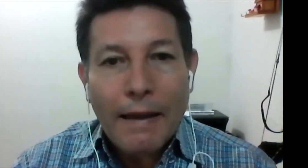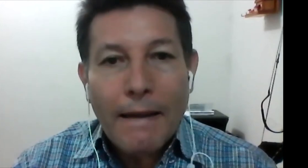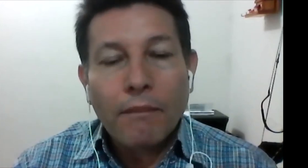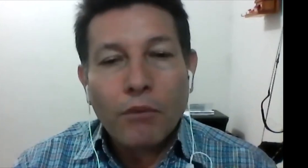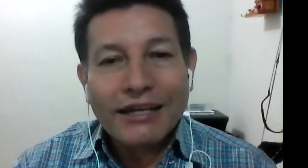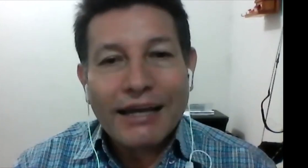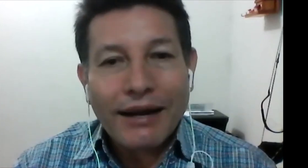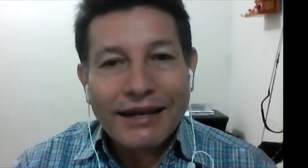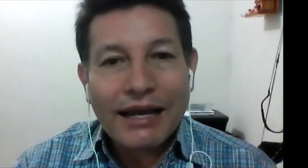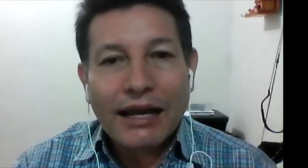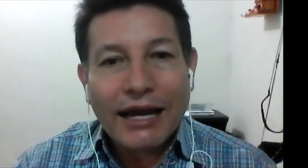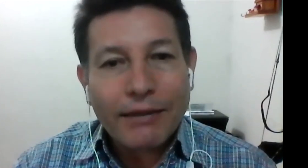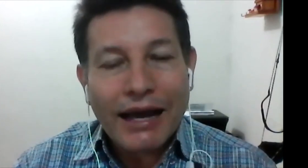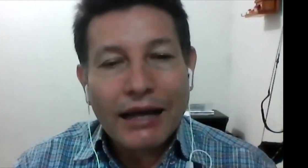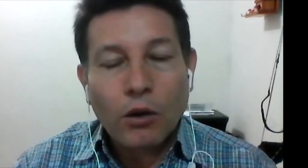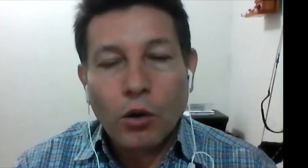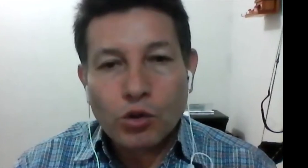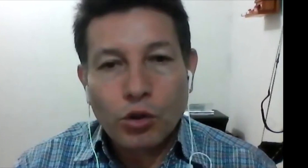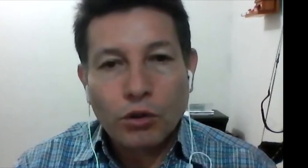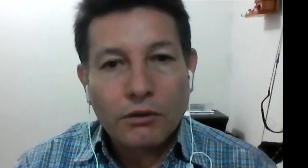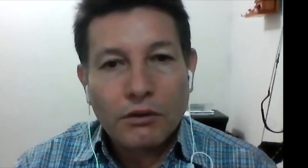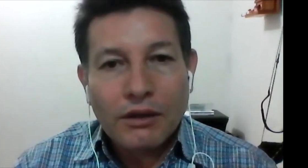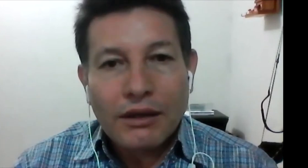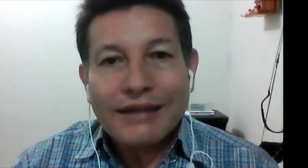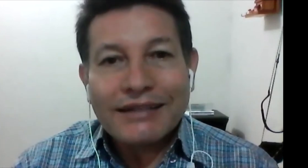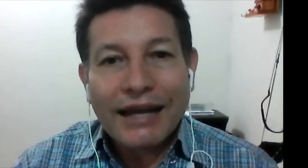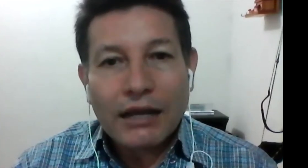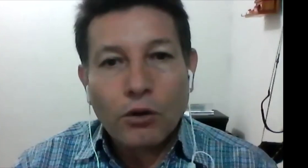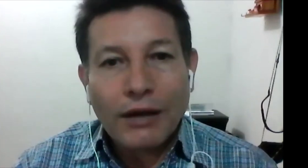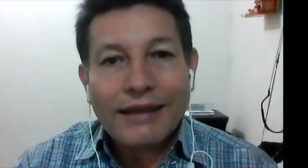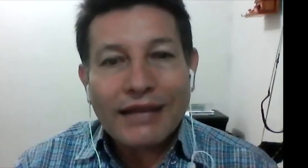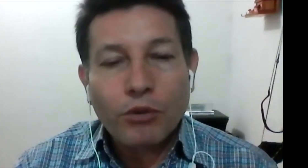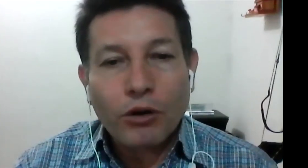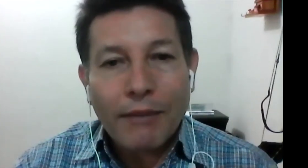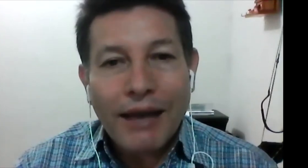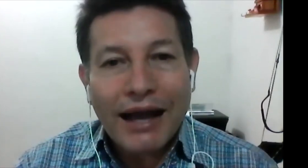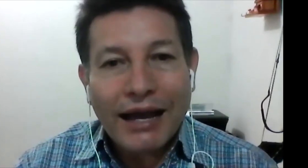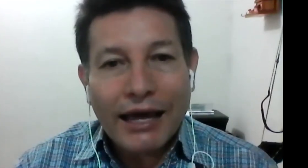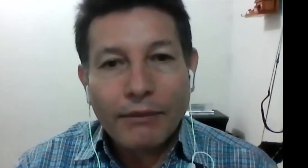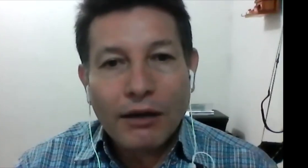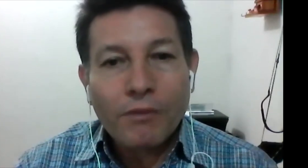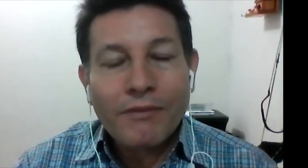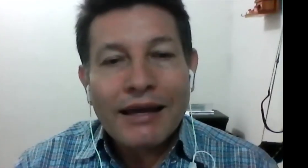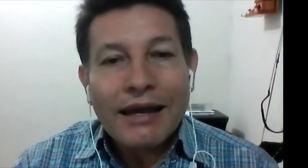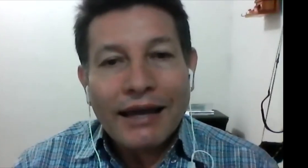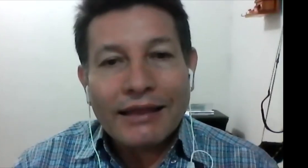Mónica María Carvajal Osorio, directora del Programa Académico en